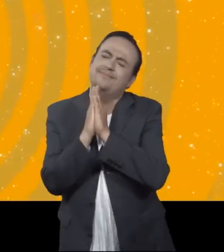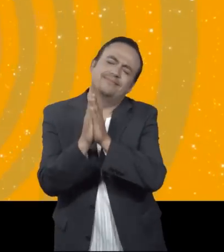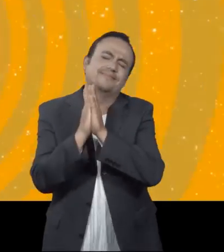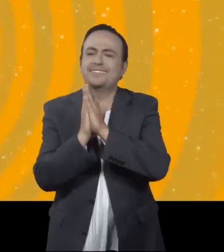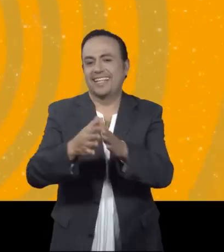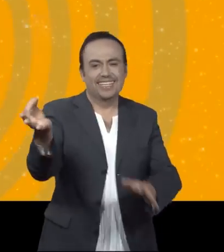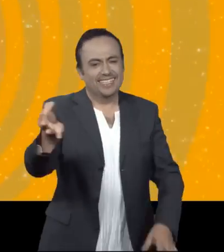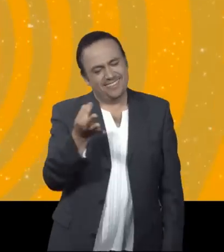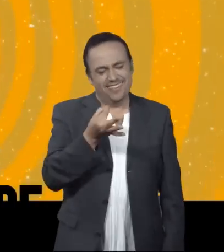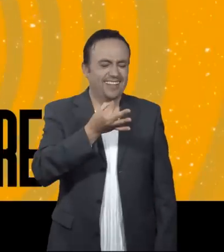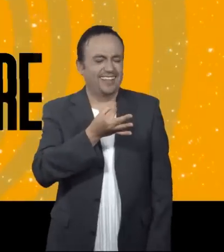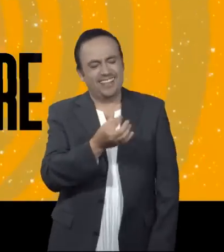Oh,